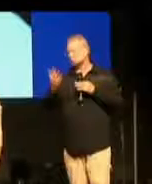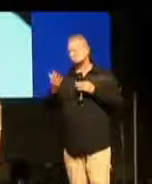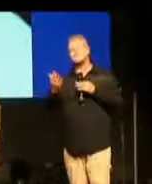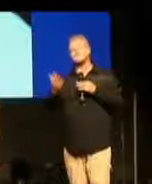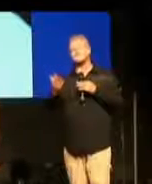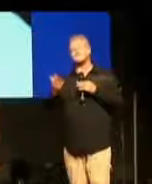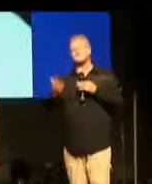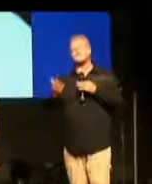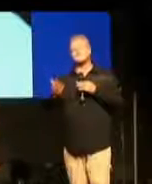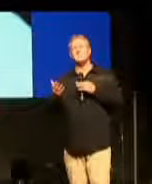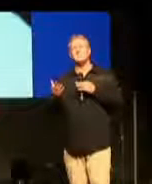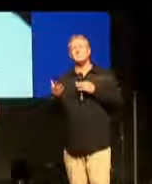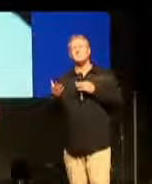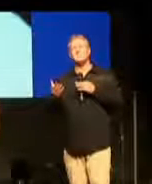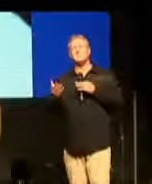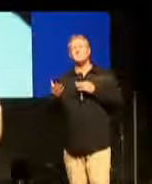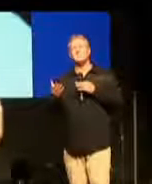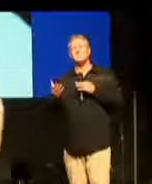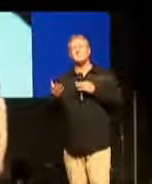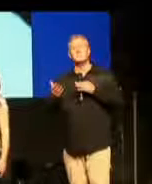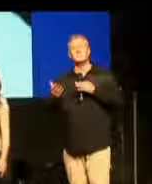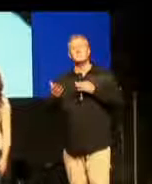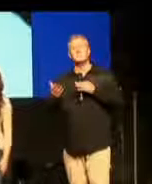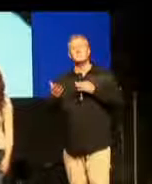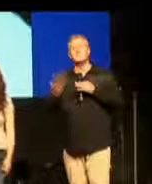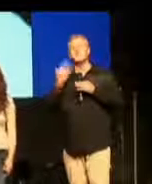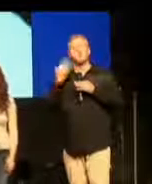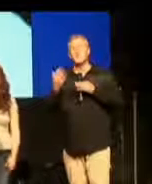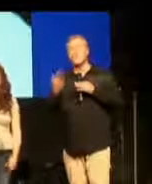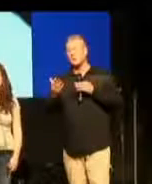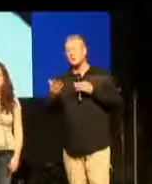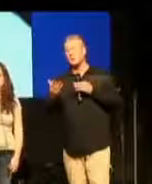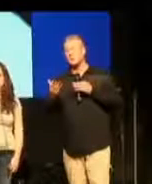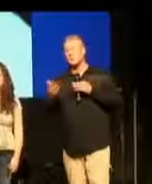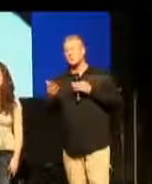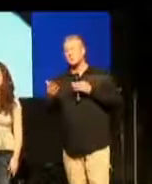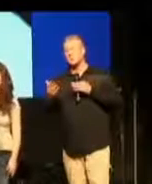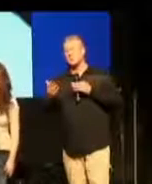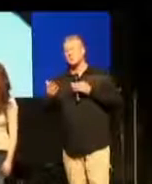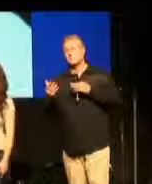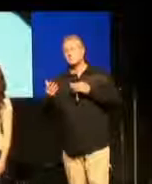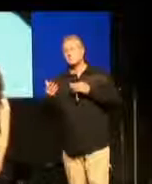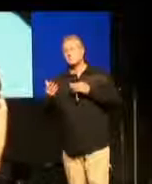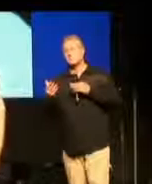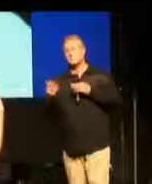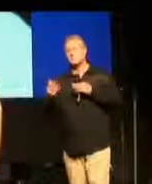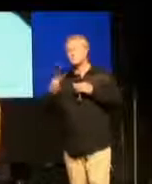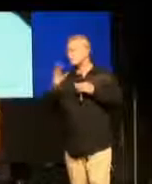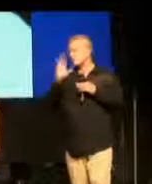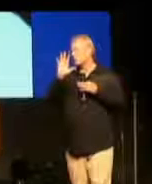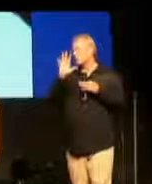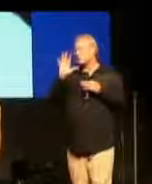Ich sagte, Gott, wenn es dich gibt, dann zeig mir dein Gesicht. Und dann werde ich glauben.